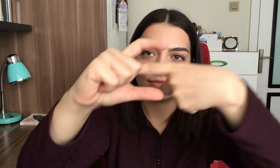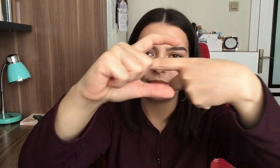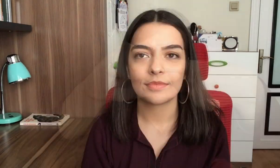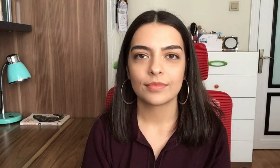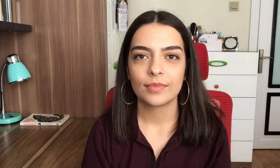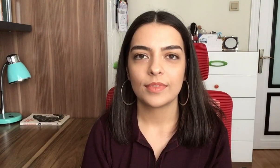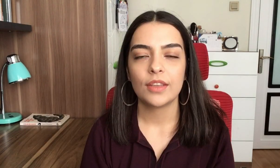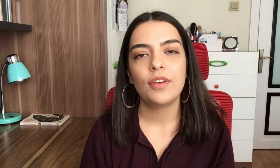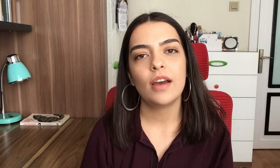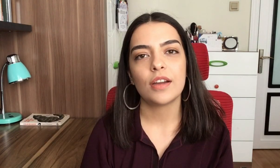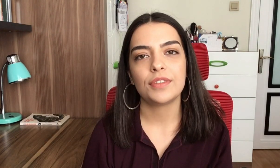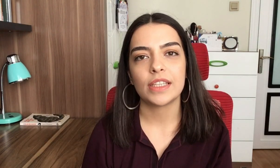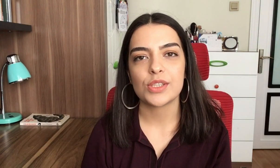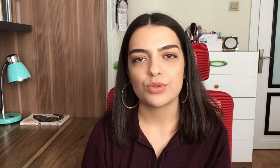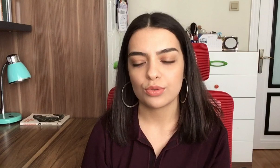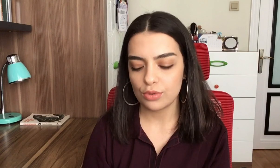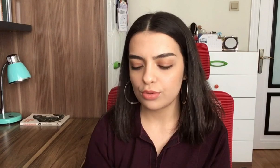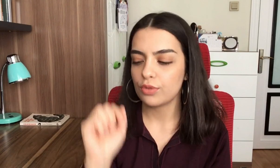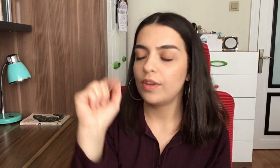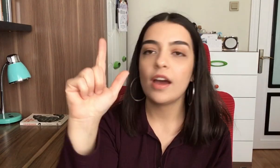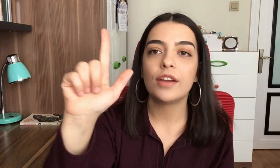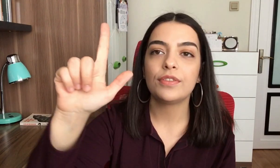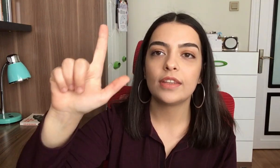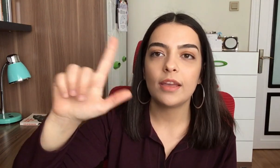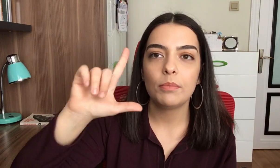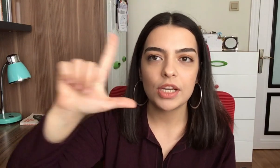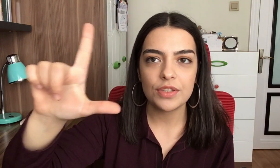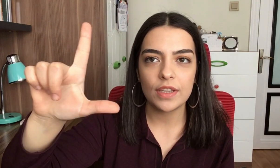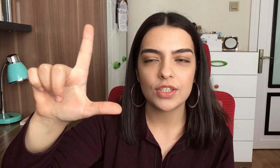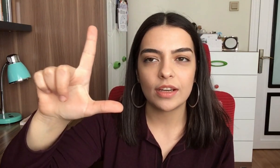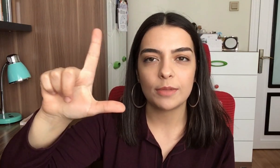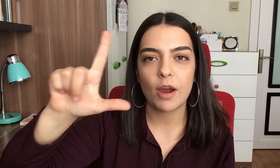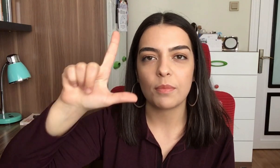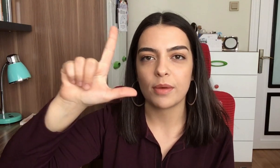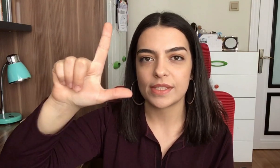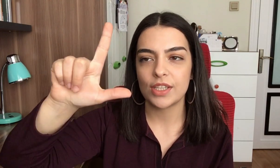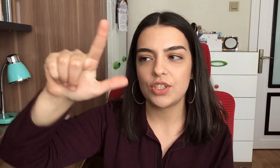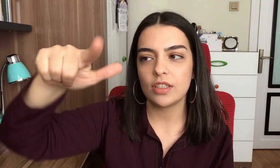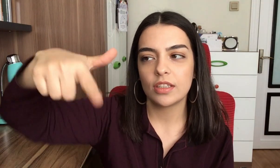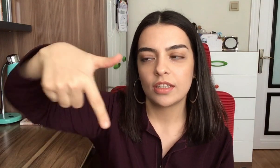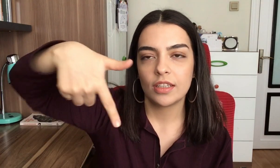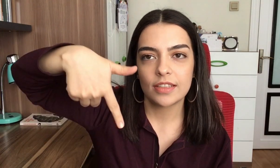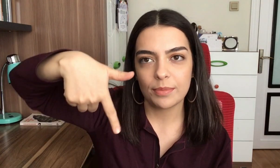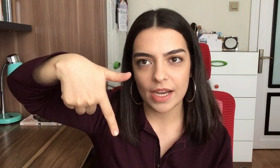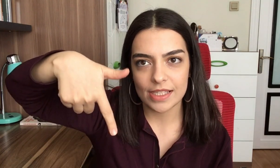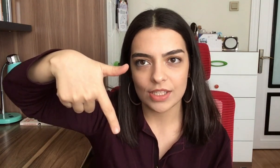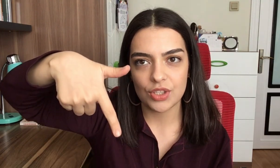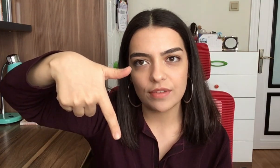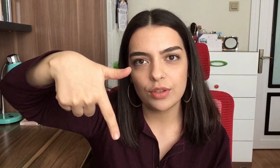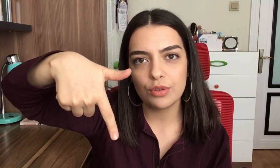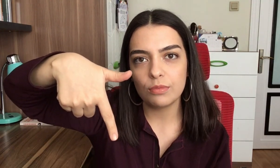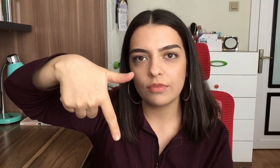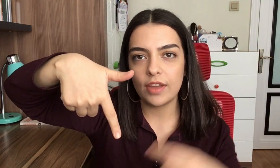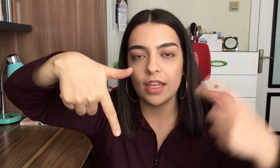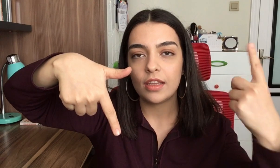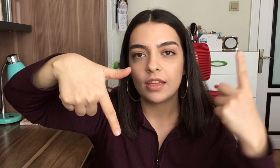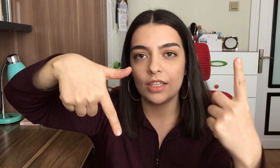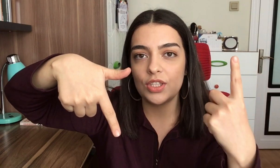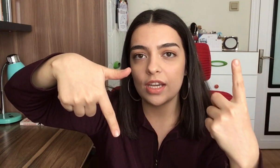F harfine geçiyoruz. F harfinde baş ve işaret parmağımız açık. Tam tersini çeviriyorum ve işaret